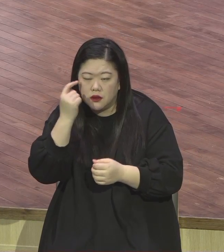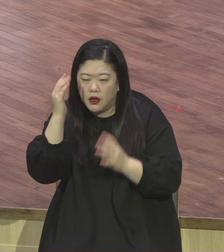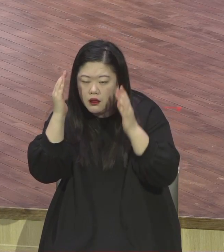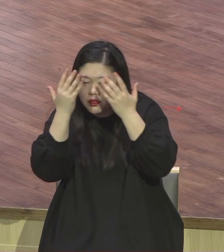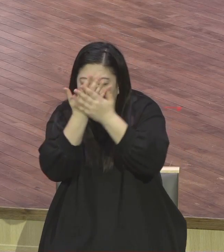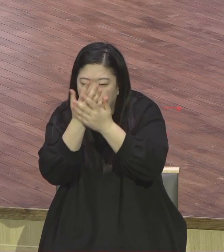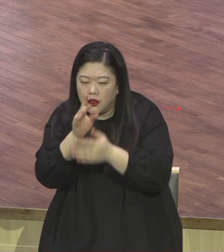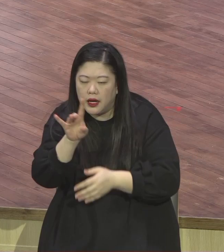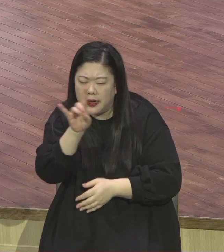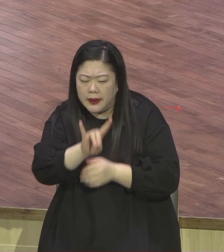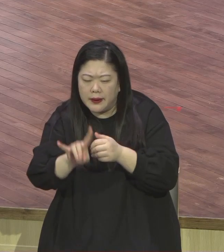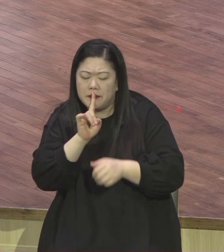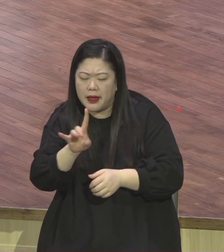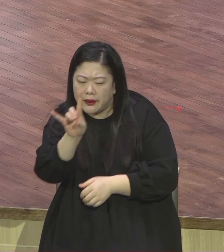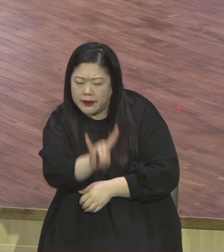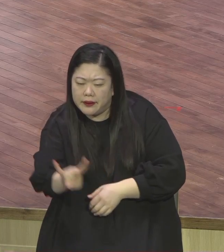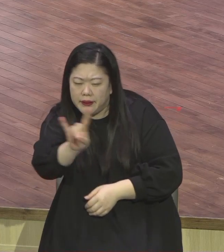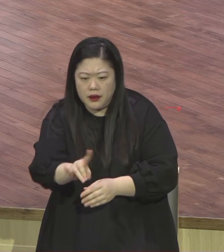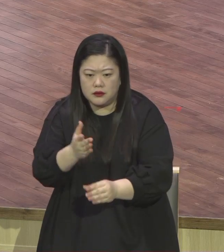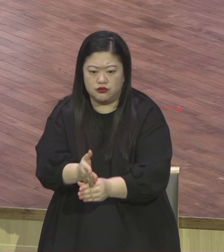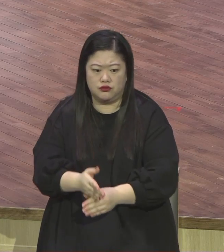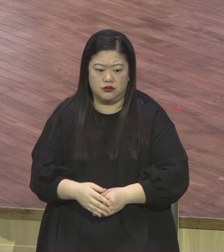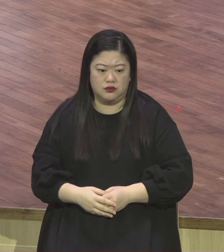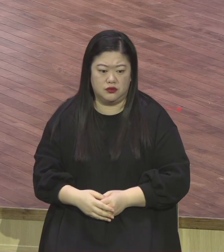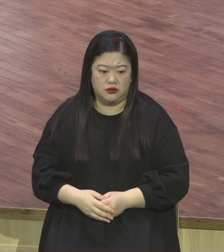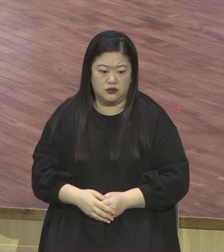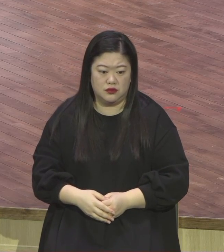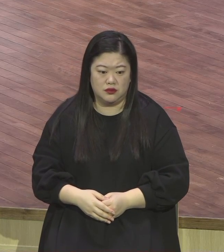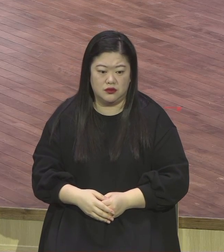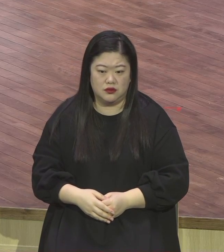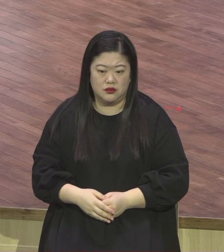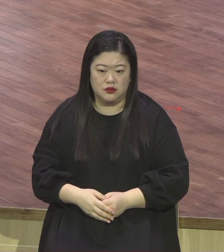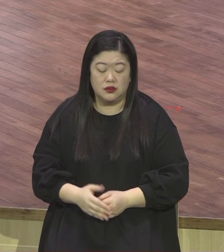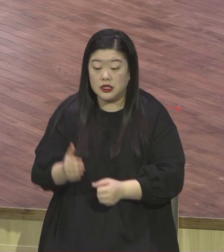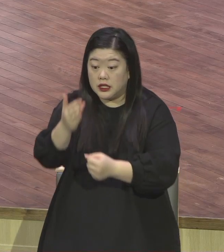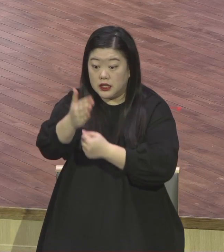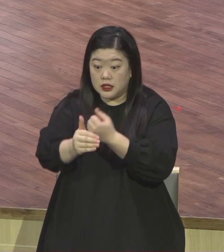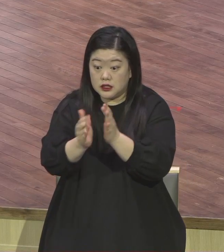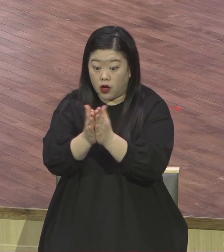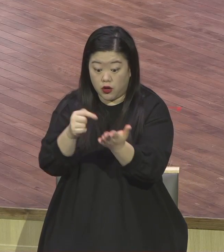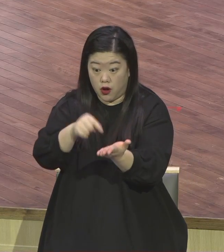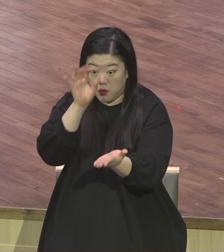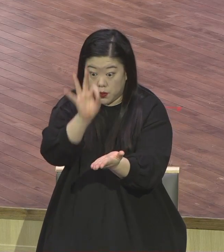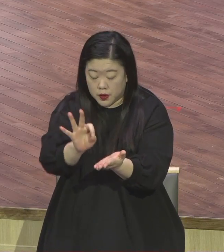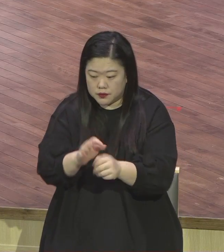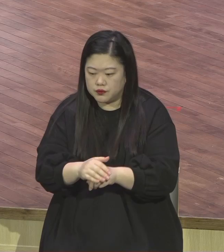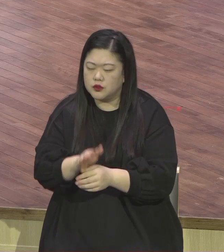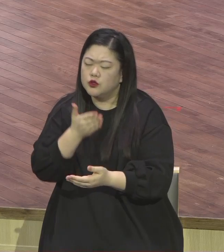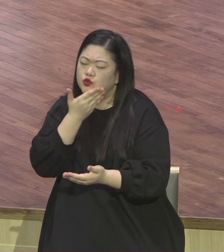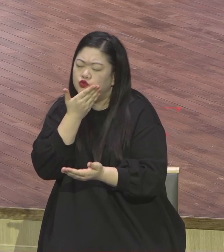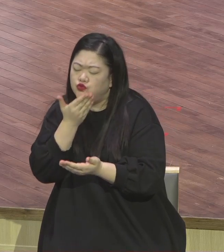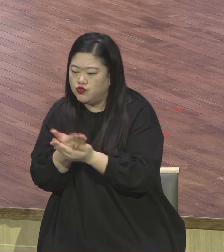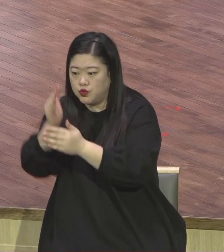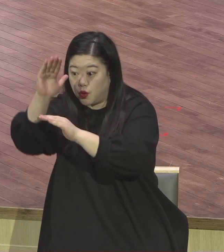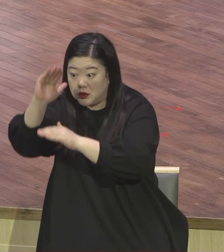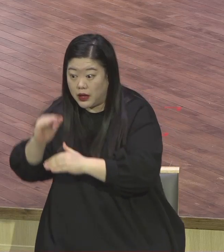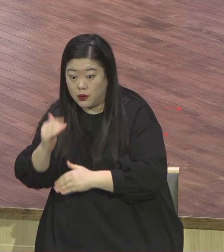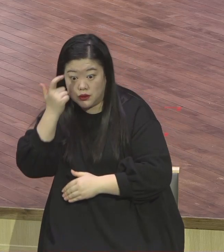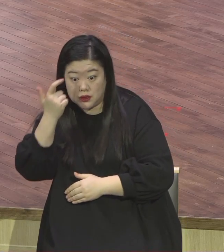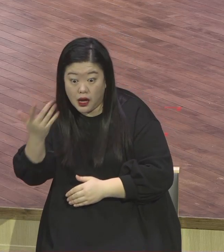신앙생활은요. 본질과 비본질의 싸움이에요. 본질을 잡았냐 비본질이냐 이 여러분이 시험